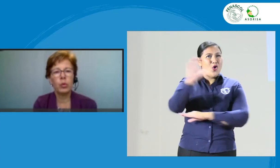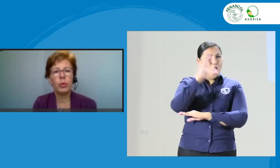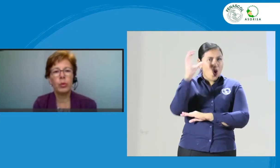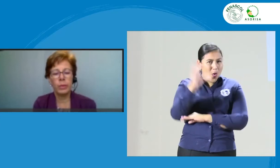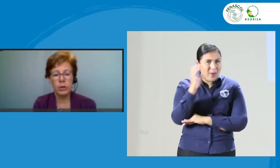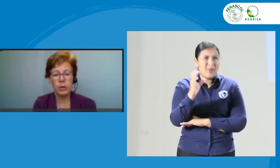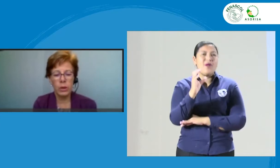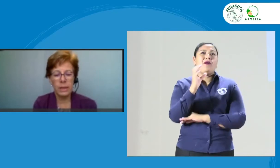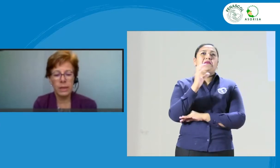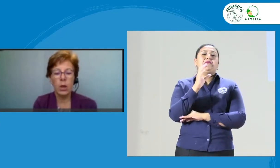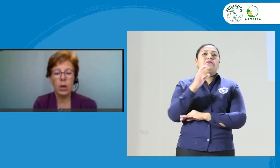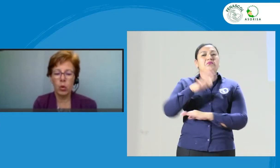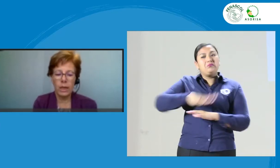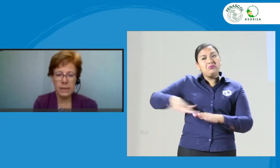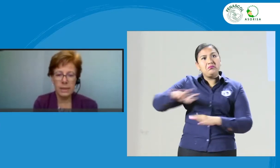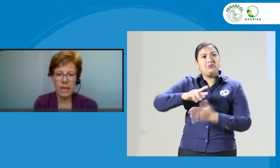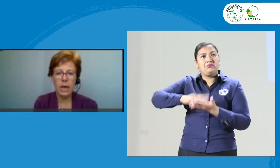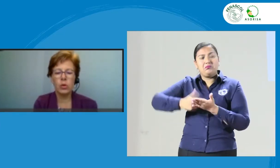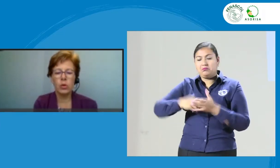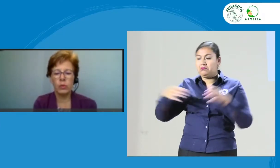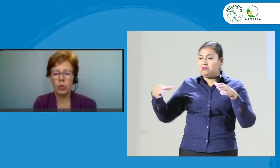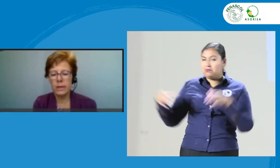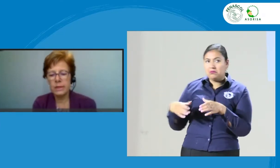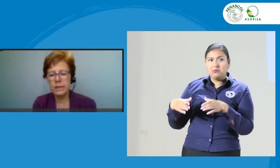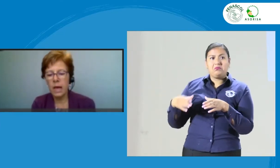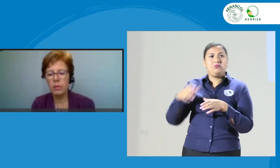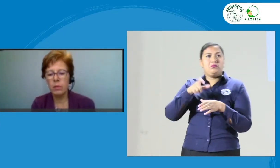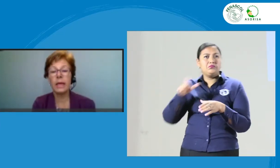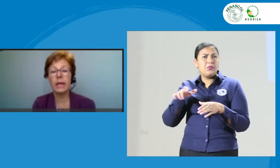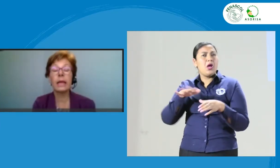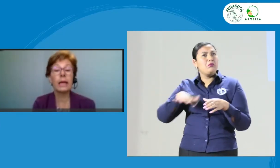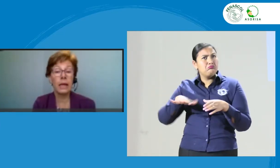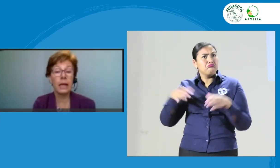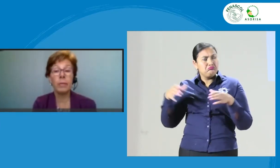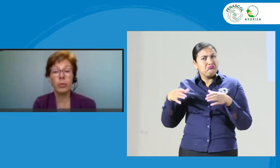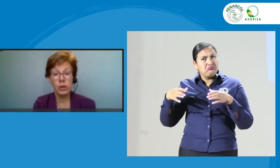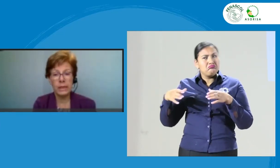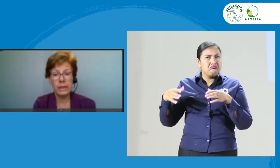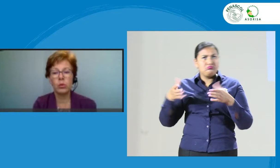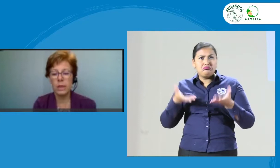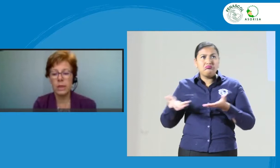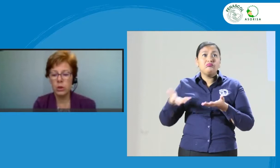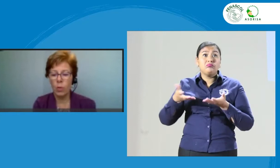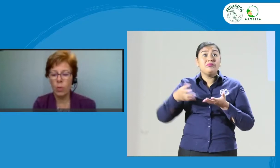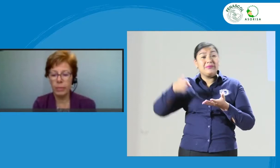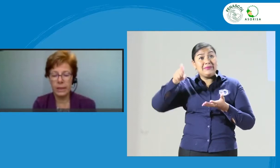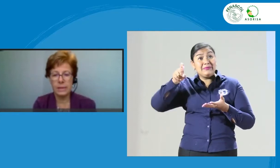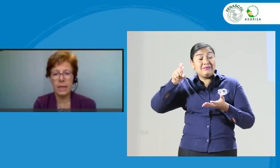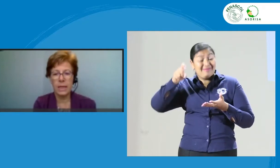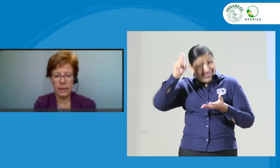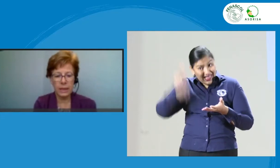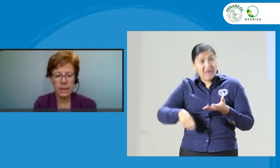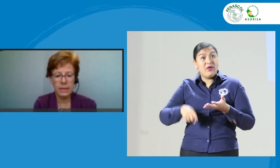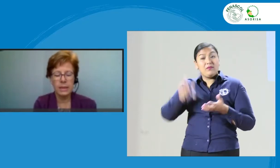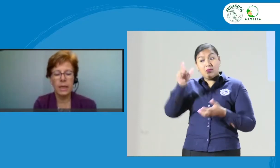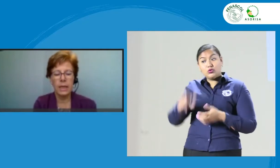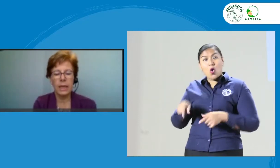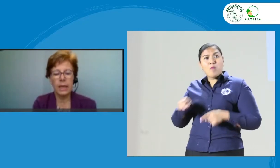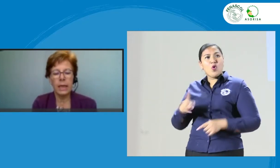grupo de personas organizado, forma estable, que reclama poseer unas competencias requeridas. El